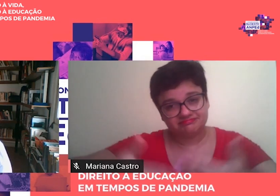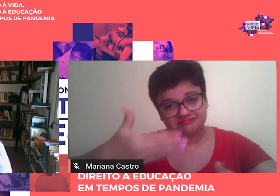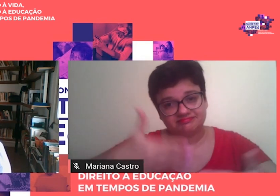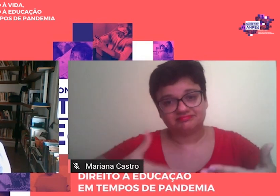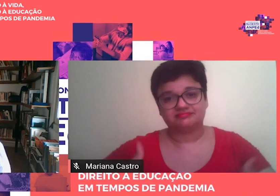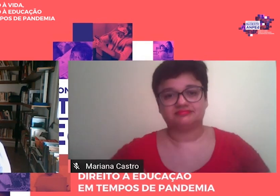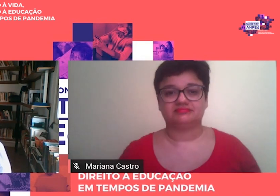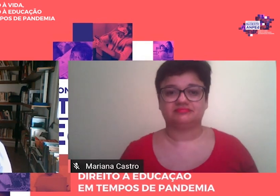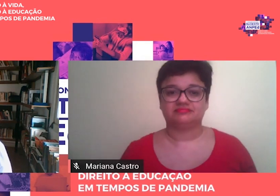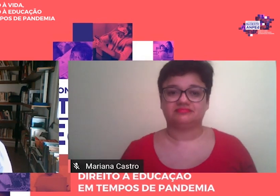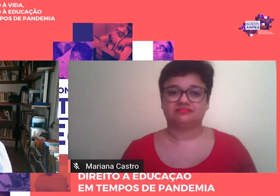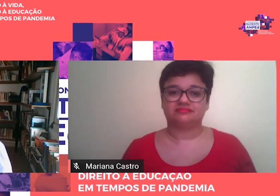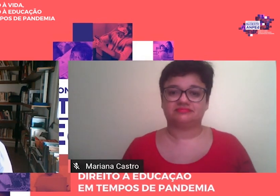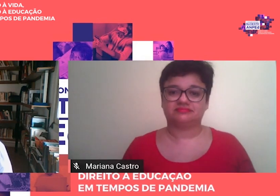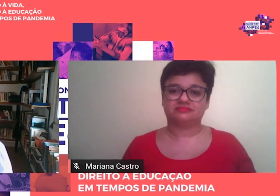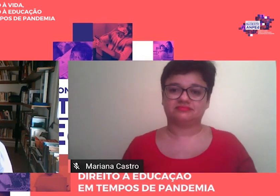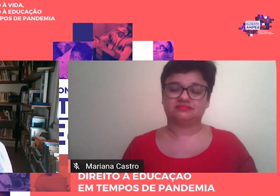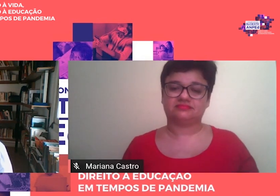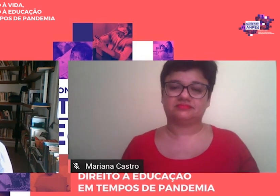quem sabe